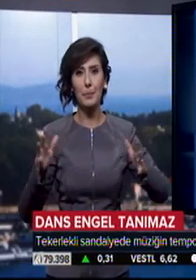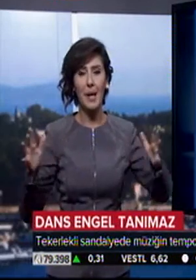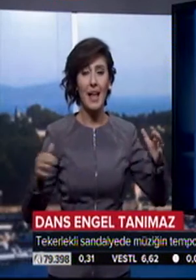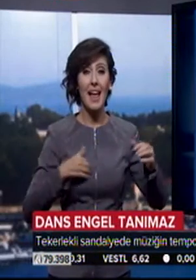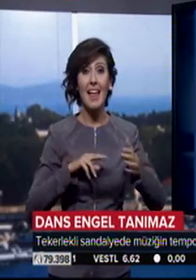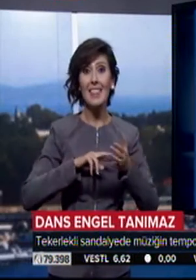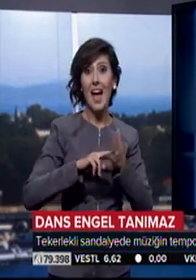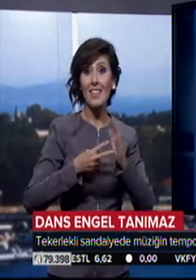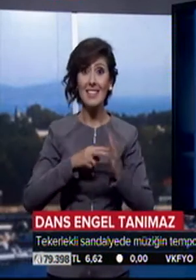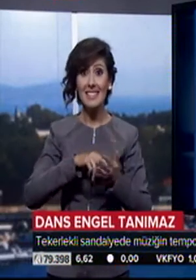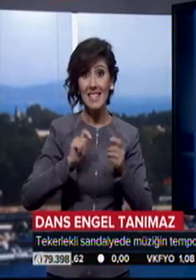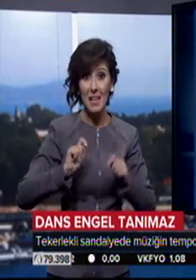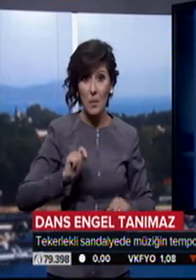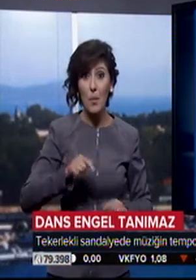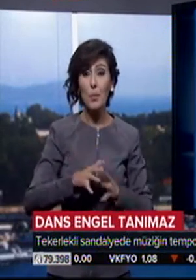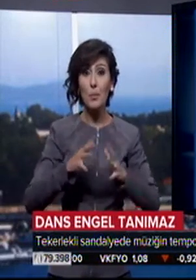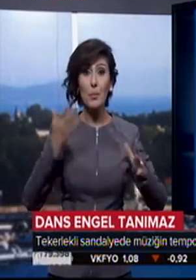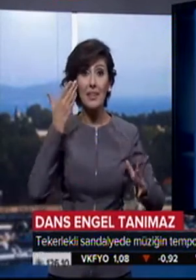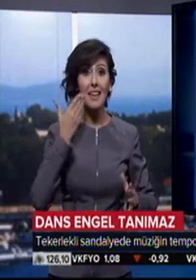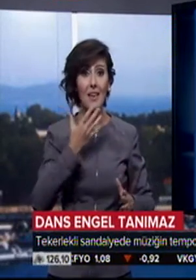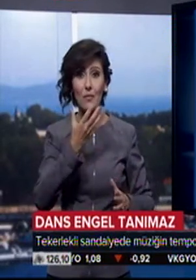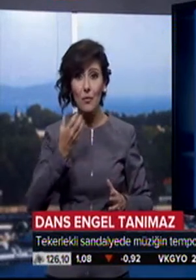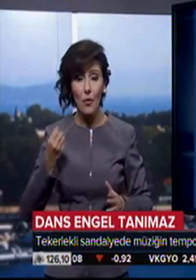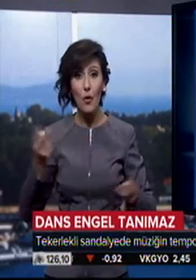üyeleri gösteri yapmaları için davet üstüne davet alıyor.